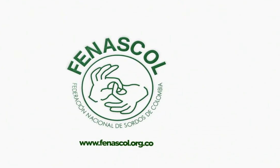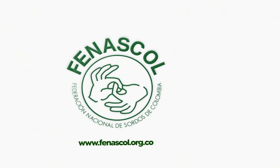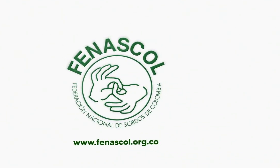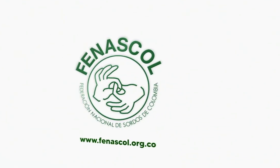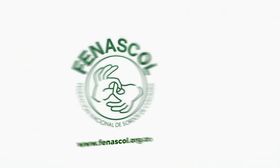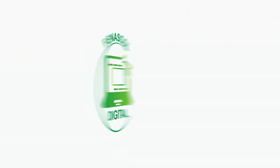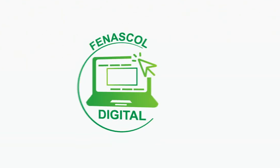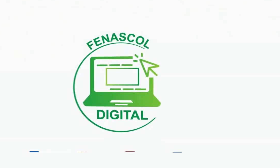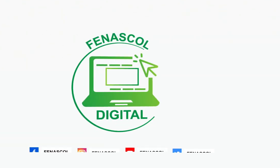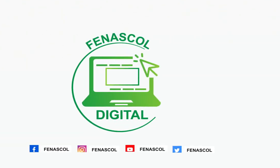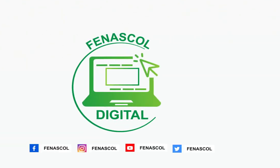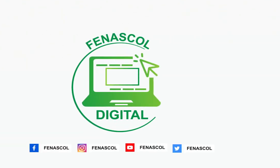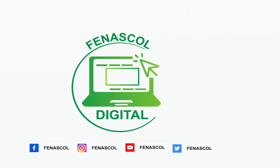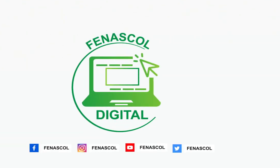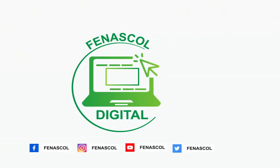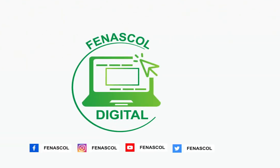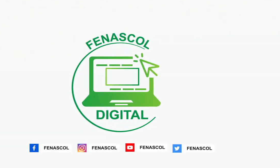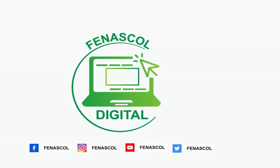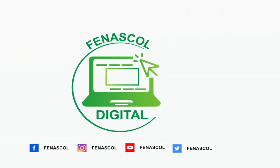a la la la la la Gracias por ver el video.